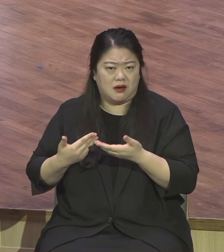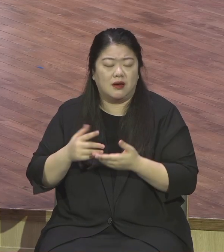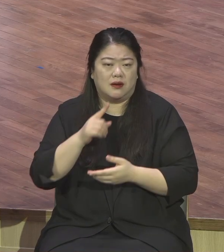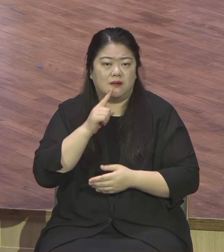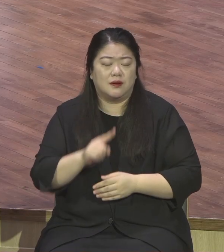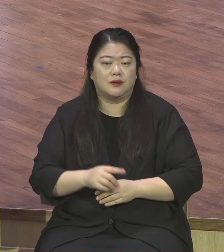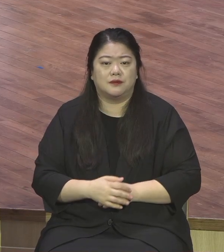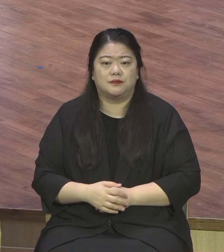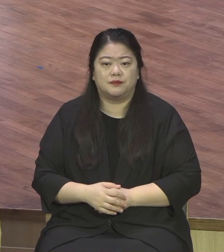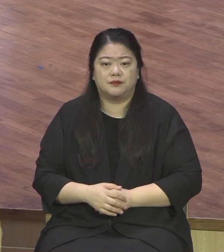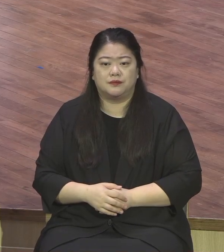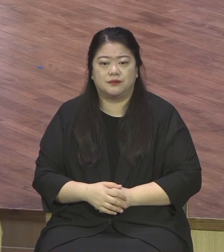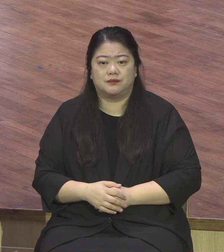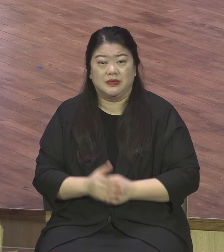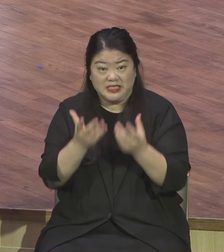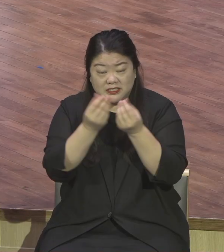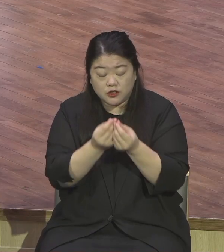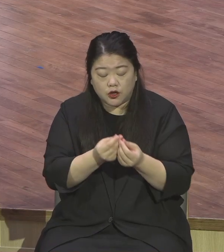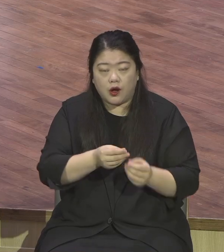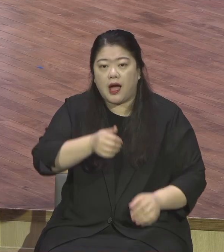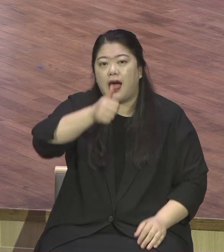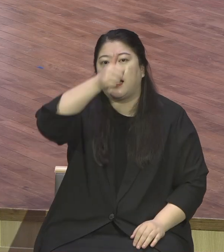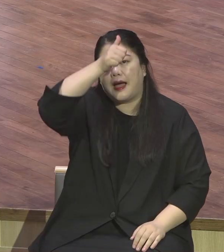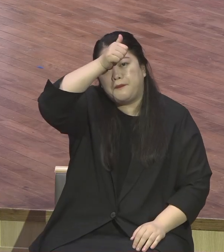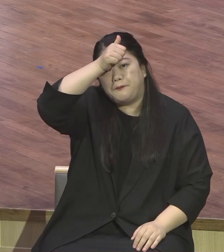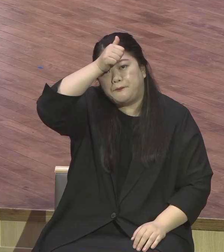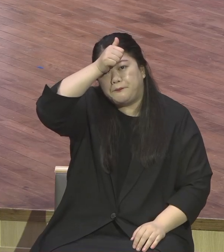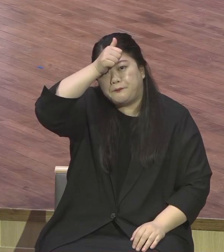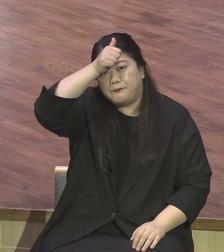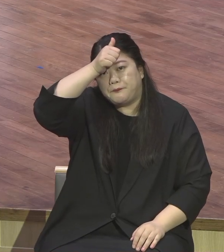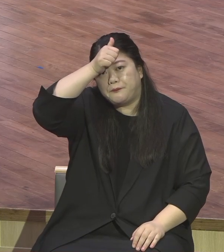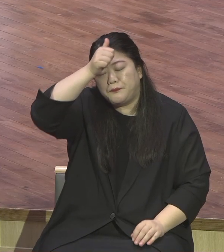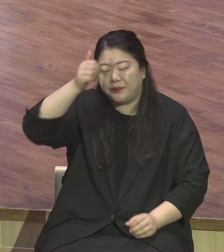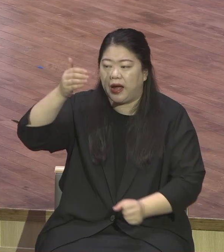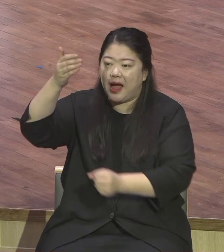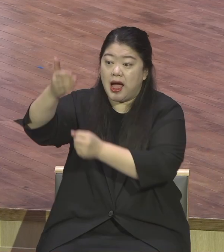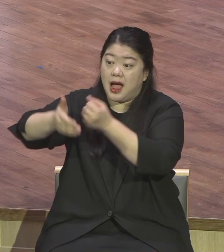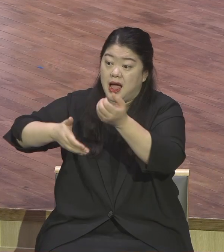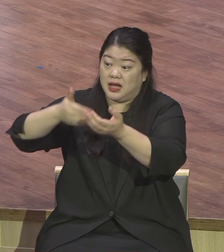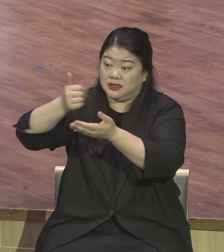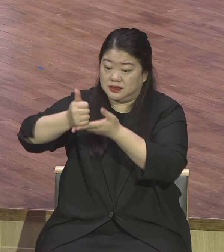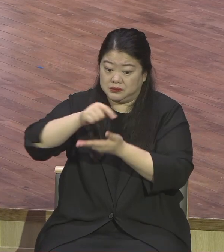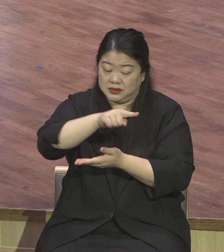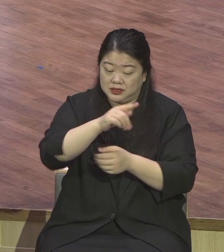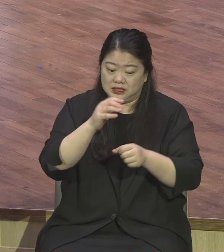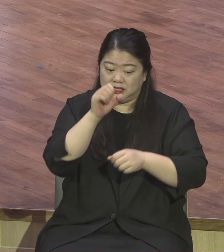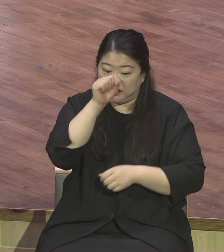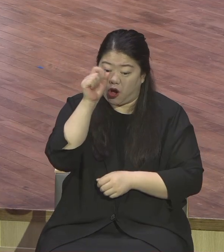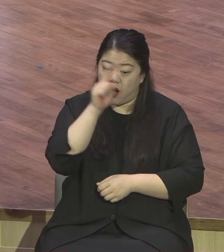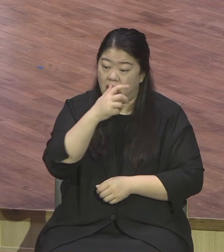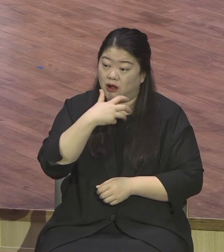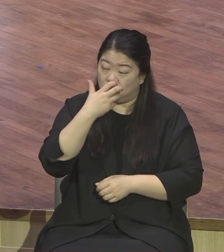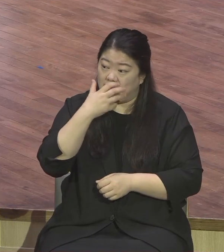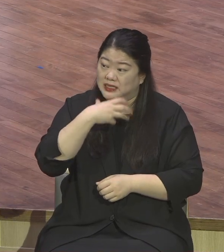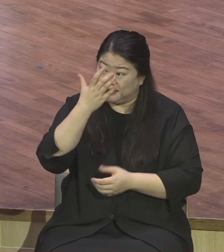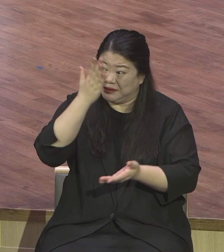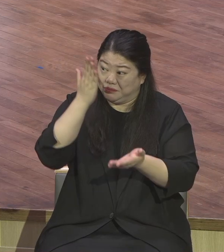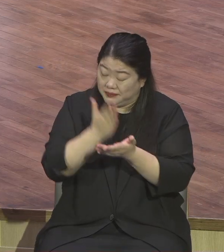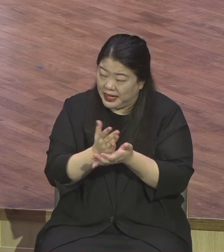첫째 사람 아담이 하나님 말씀 불순정에도 범죄 저지른 이후에 그대로 방치해놓지 않으시고 즉시로